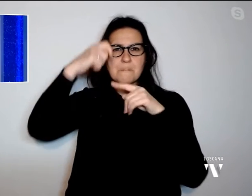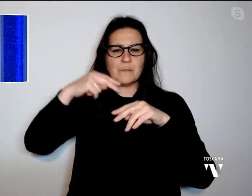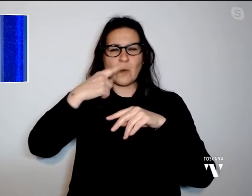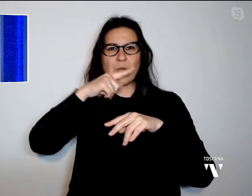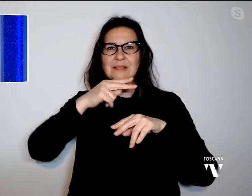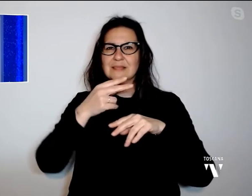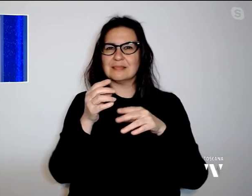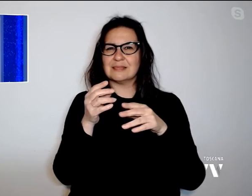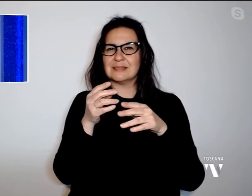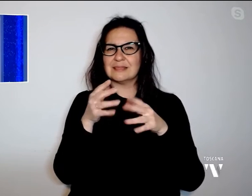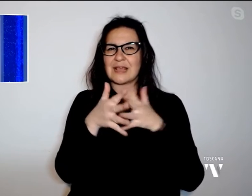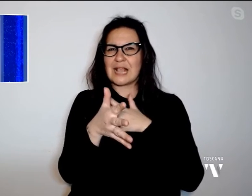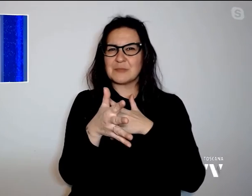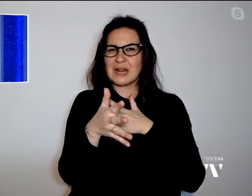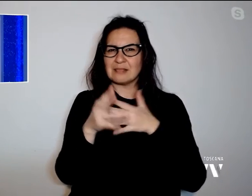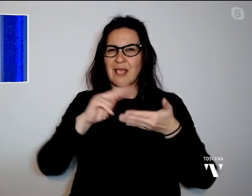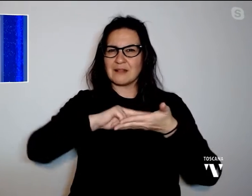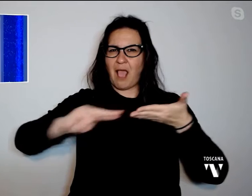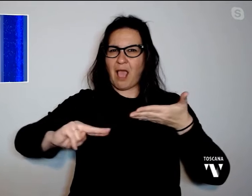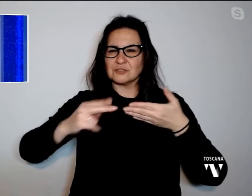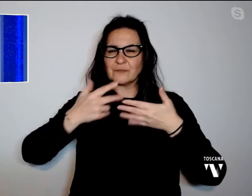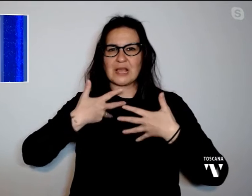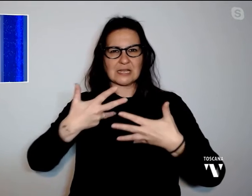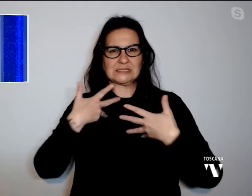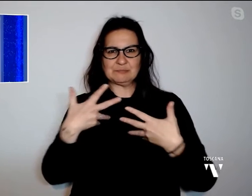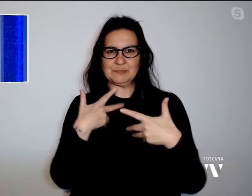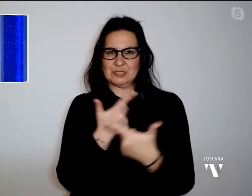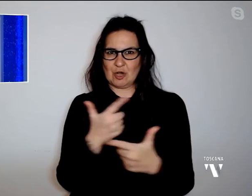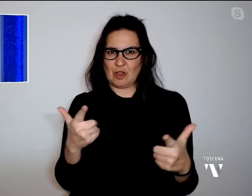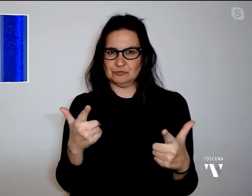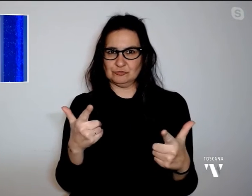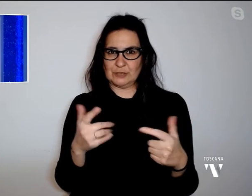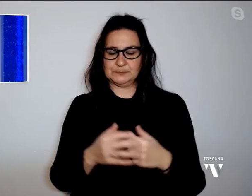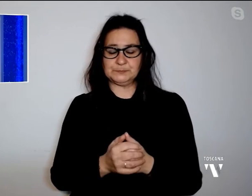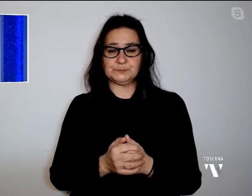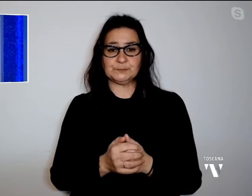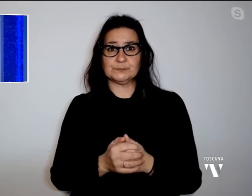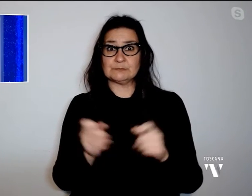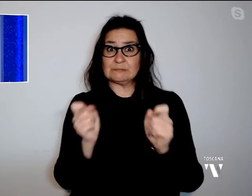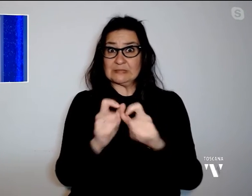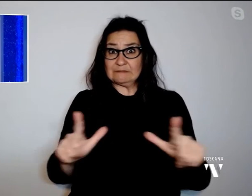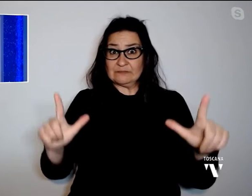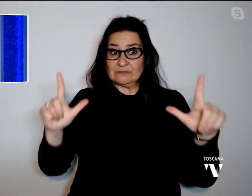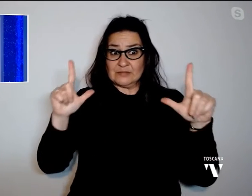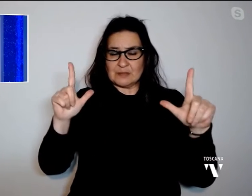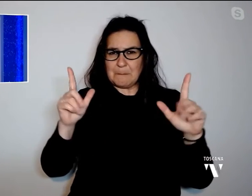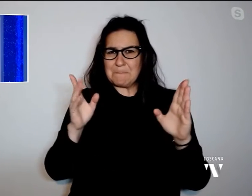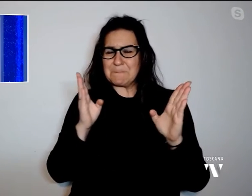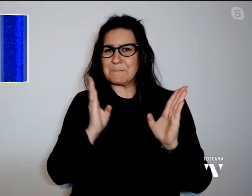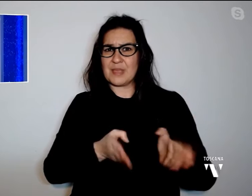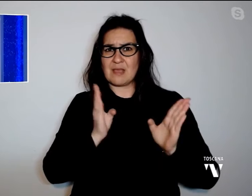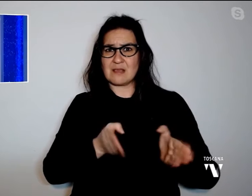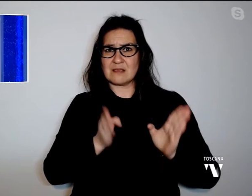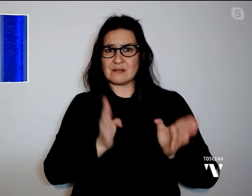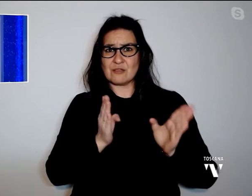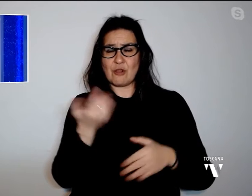in modo tale da non poter respirare. Il video, estremamente pericoloso in quanto visibile a